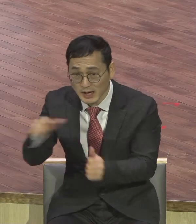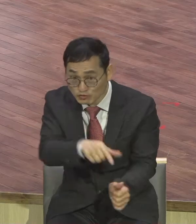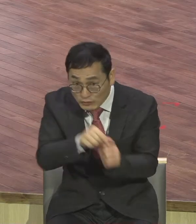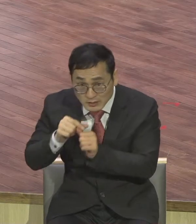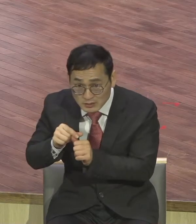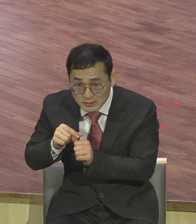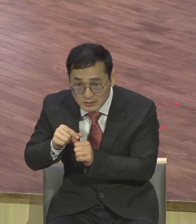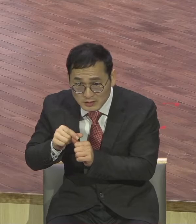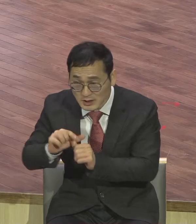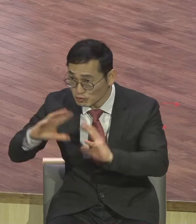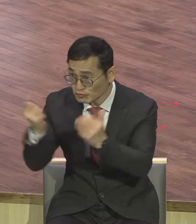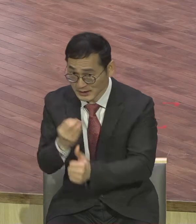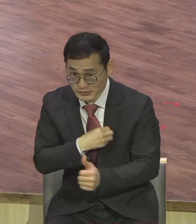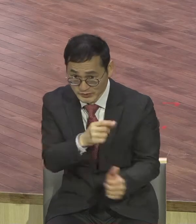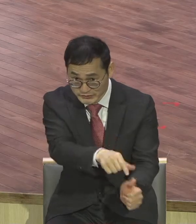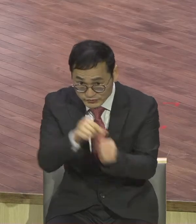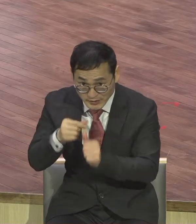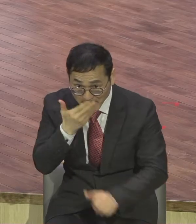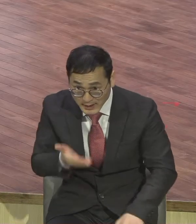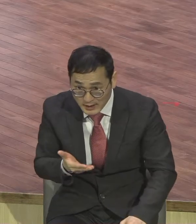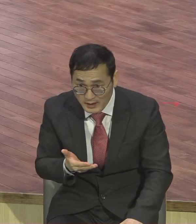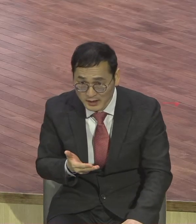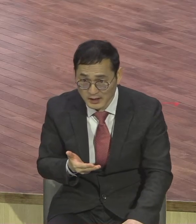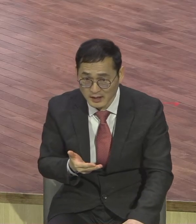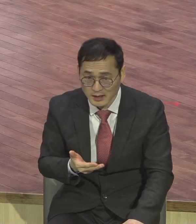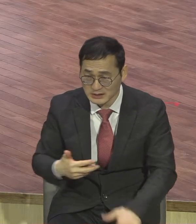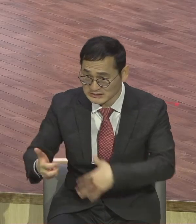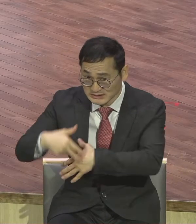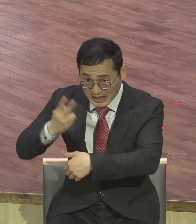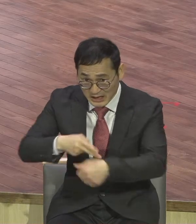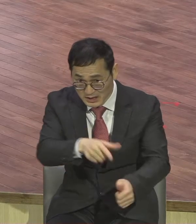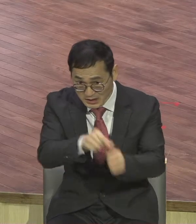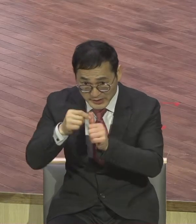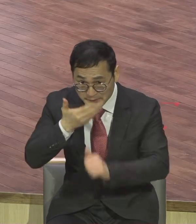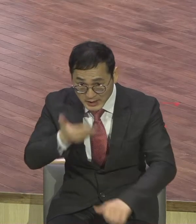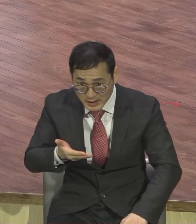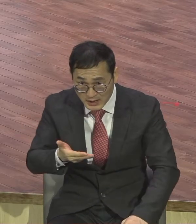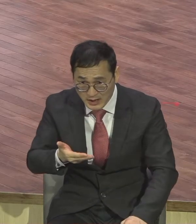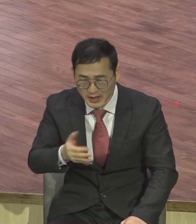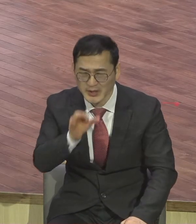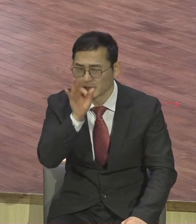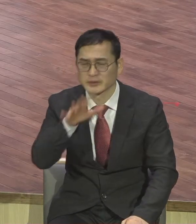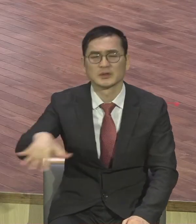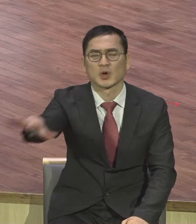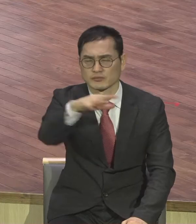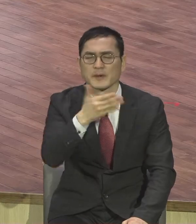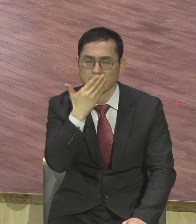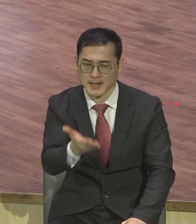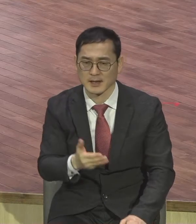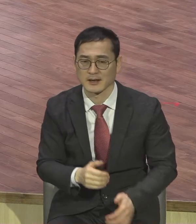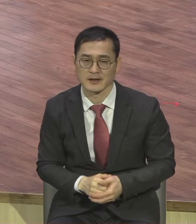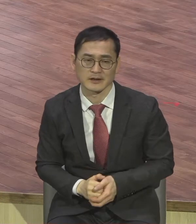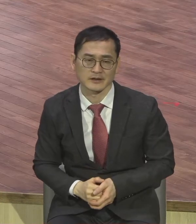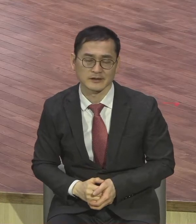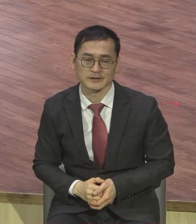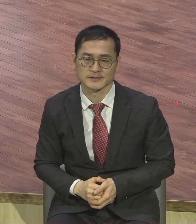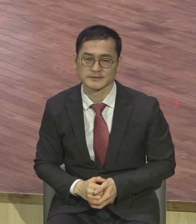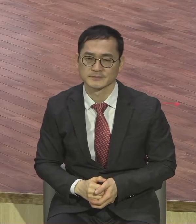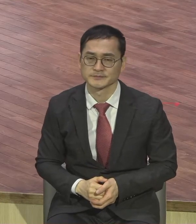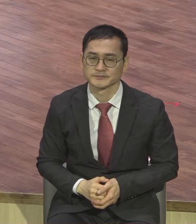국회의원도 어느 의사도 못합니다 이거는 여러분 밖에 못해요 이것을 막는 것이 시대적 축복이고